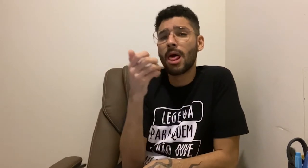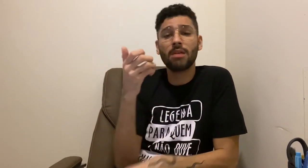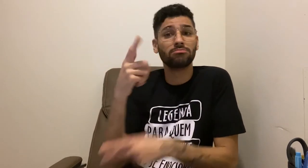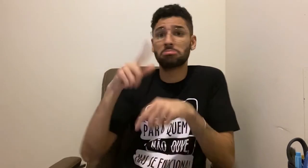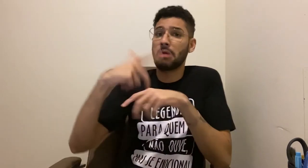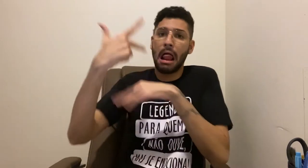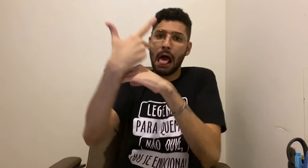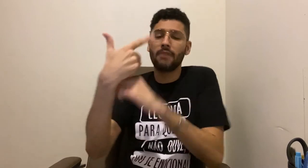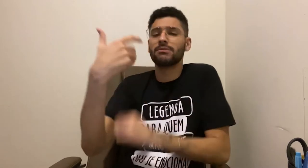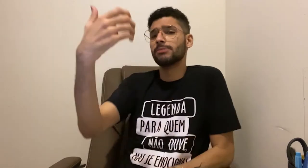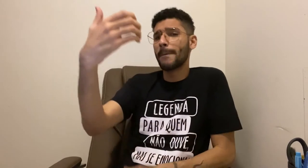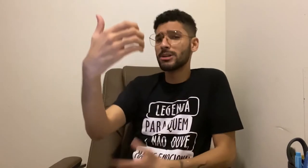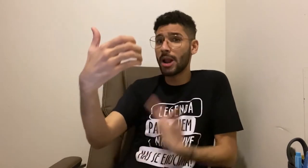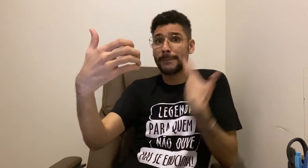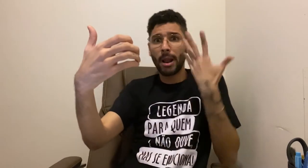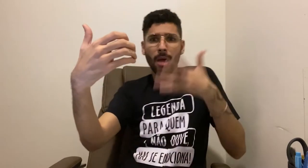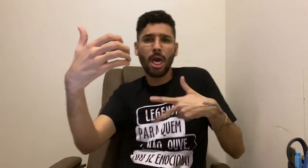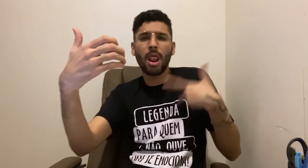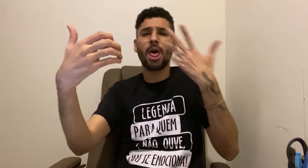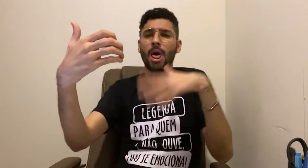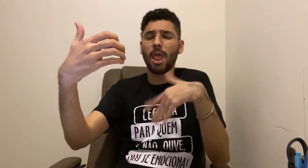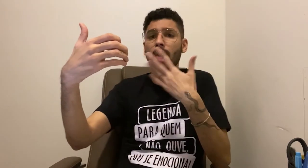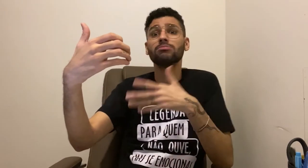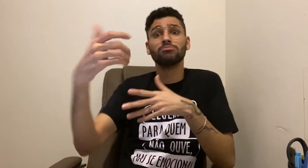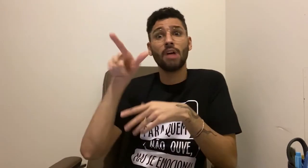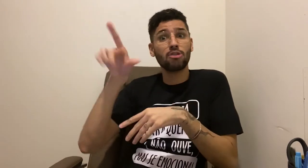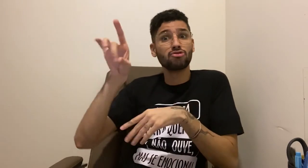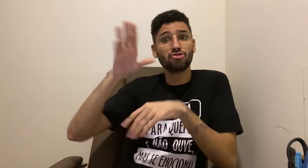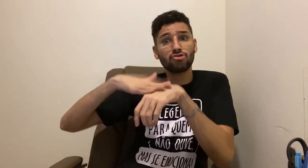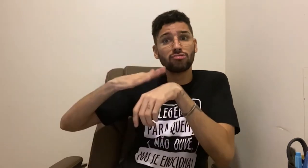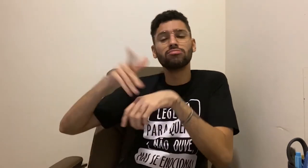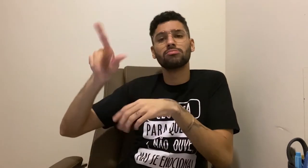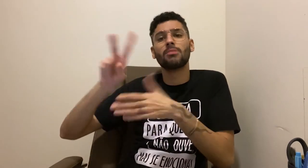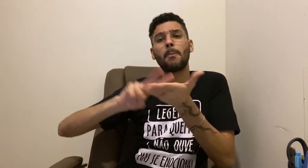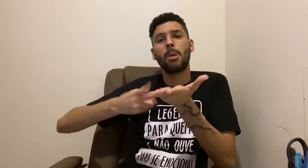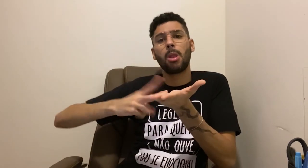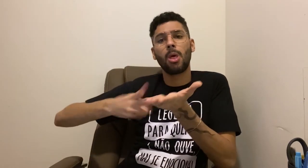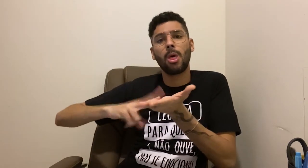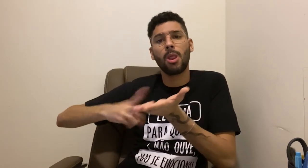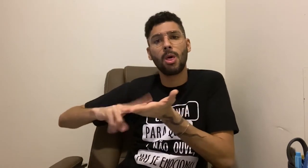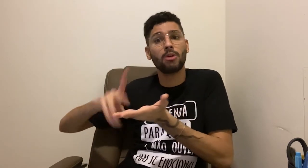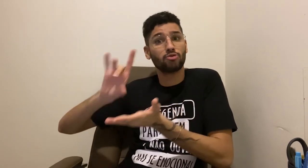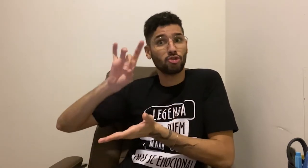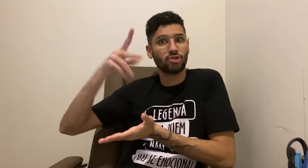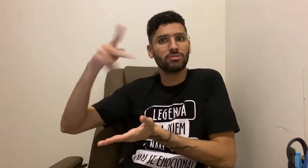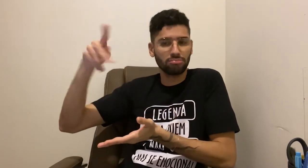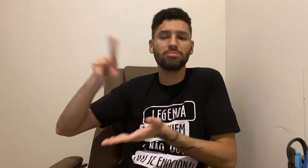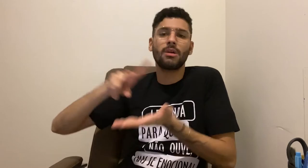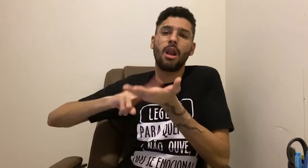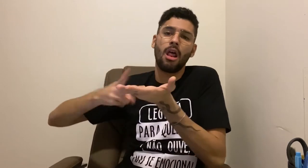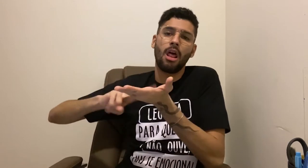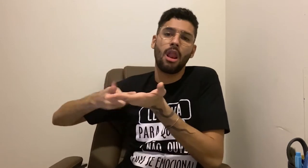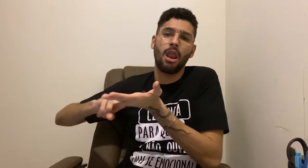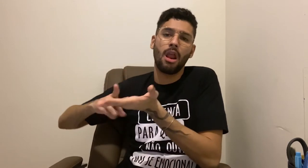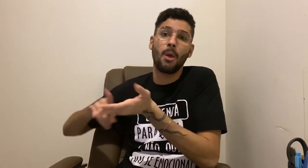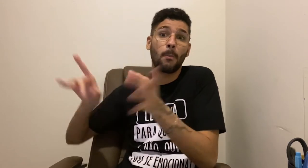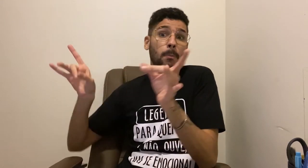a voz das pessoas nos áudios e nos vídeos gerando a legenda automaticamente Se